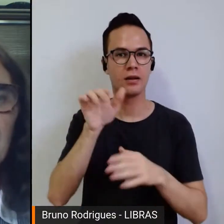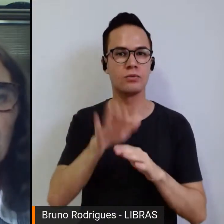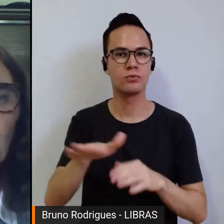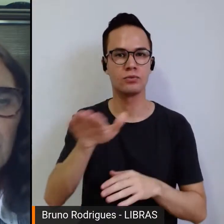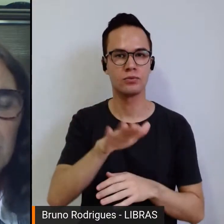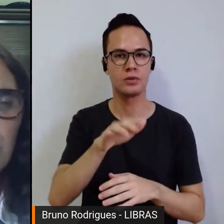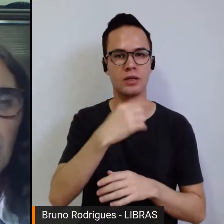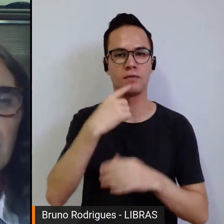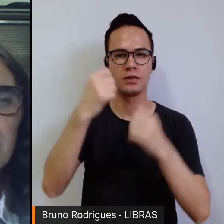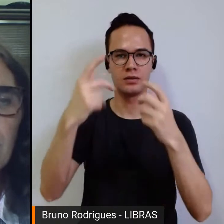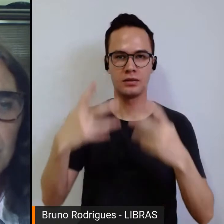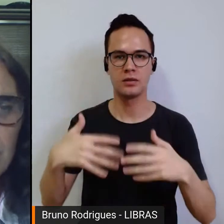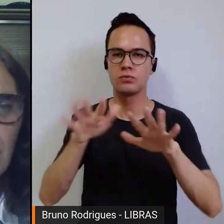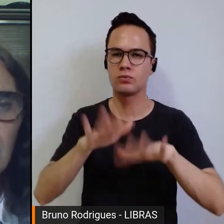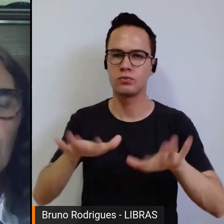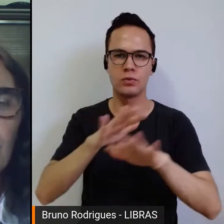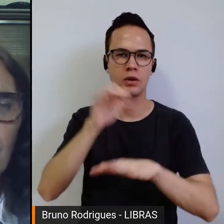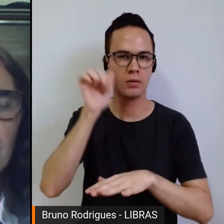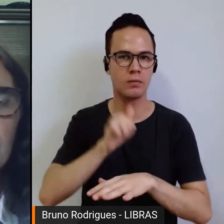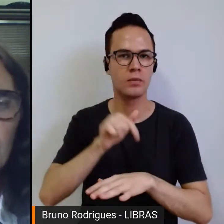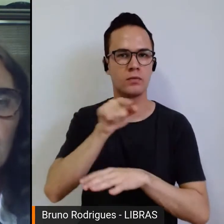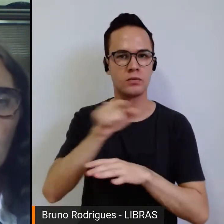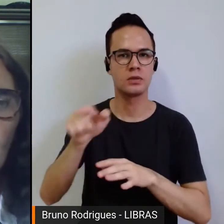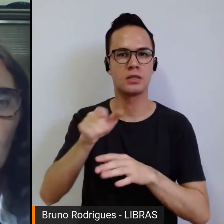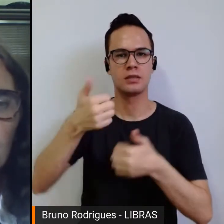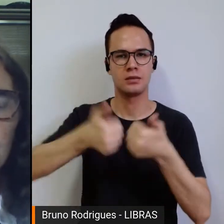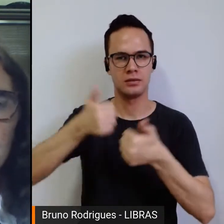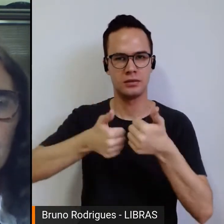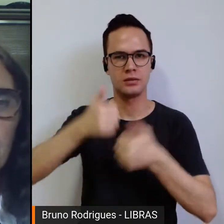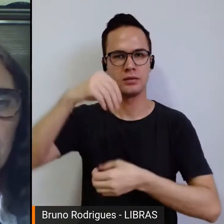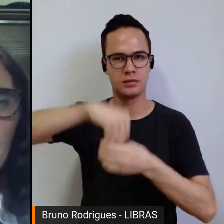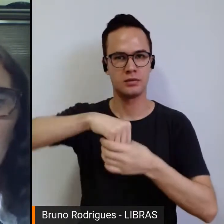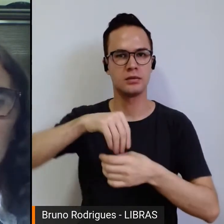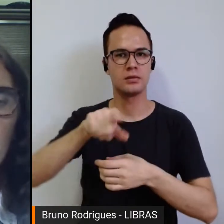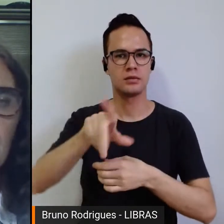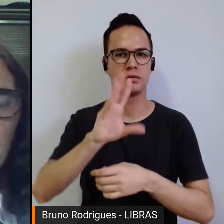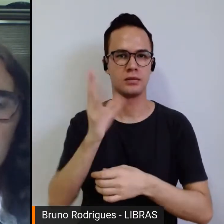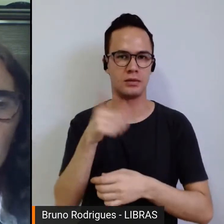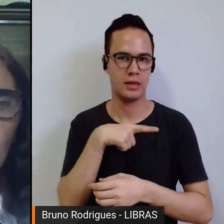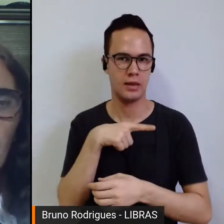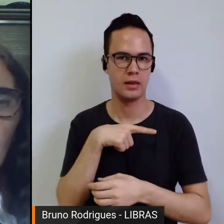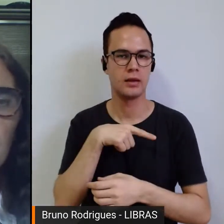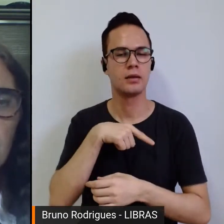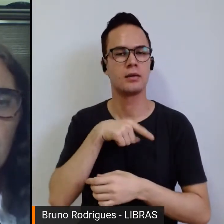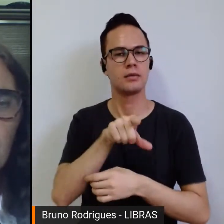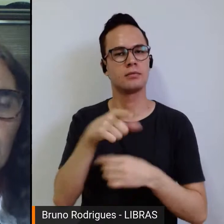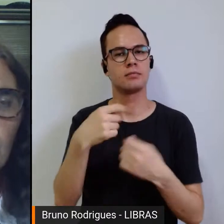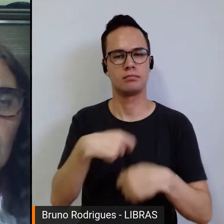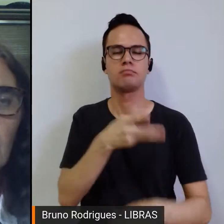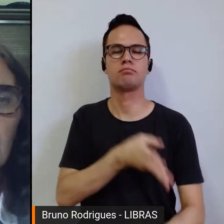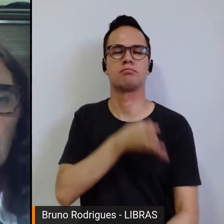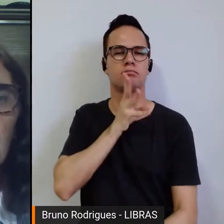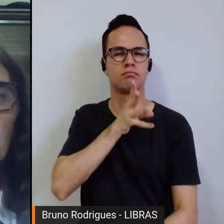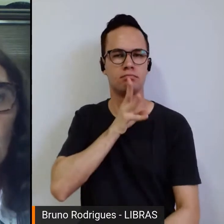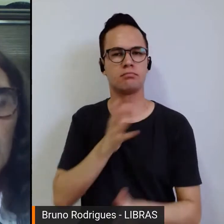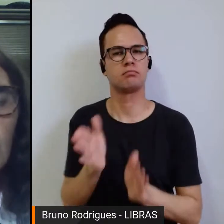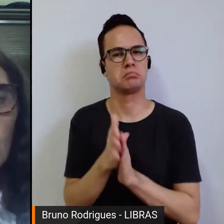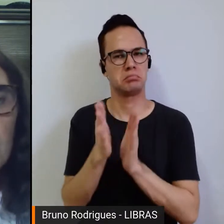dizer que todas as mulheres que fizeram e fazem o futebol acontecer, elas merecem um reconhecimento,